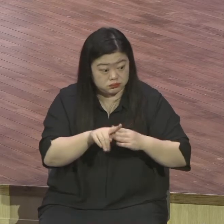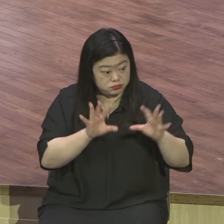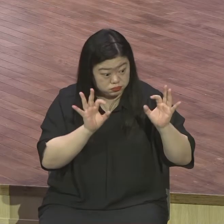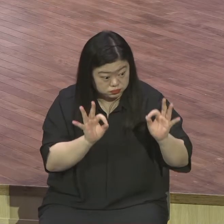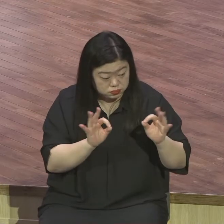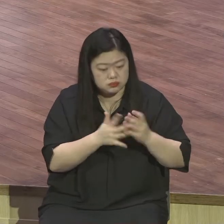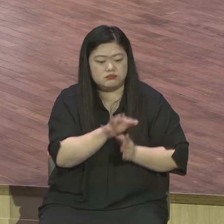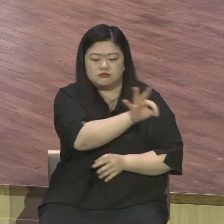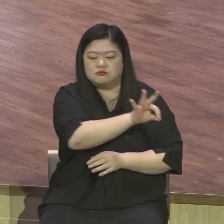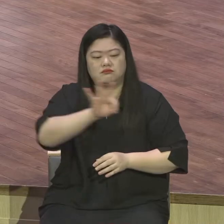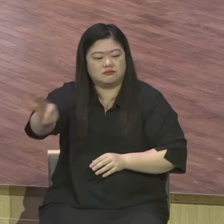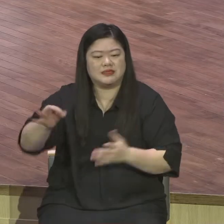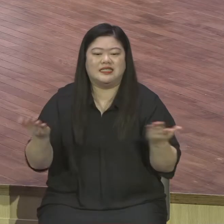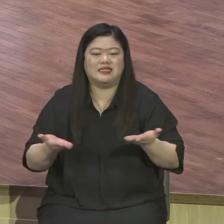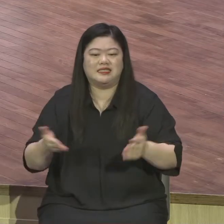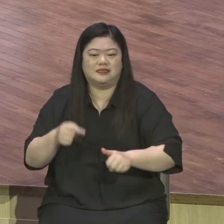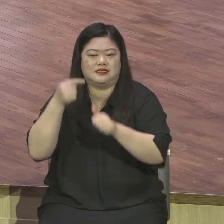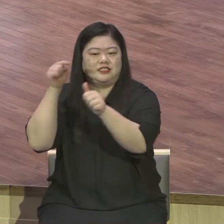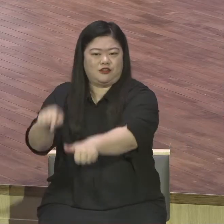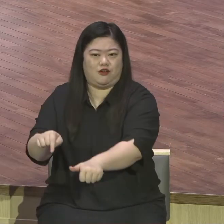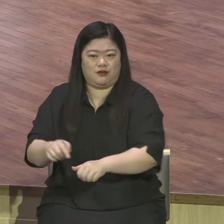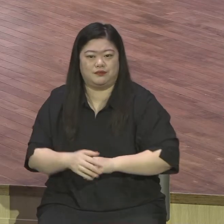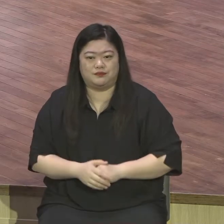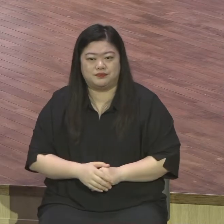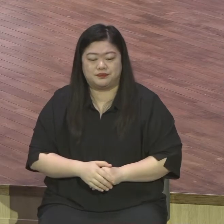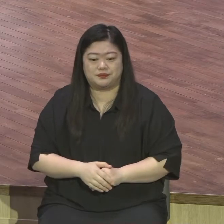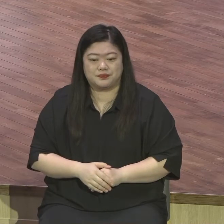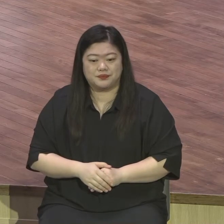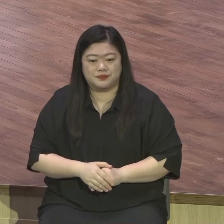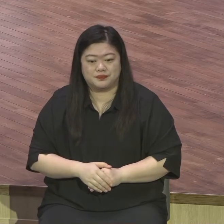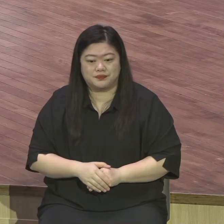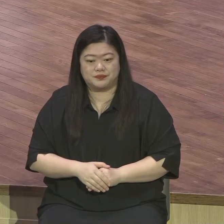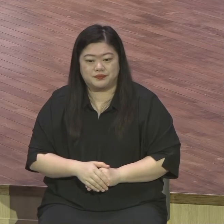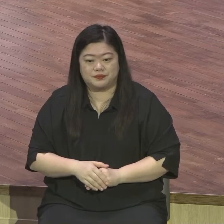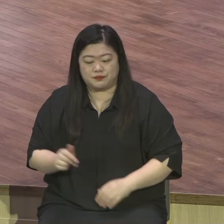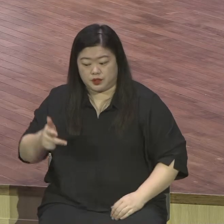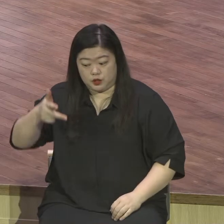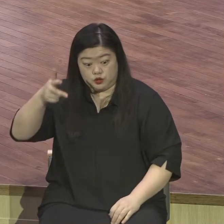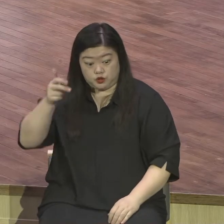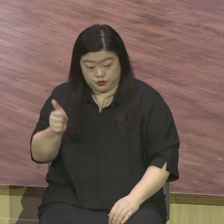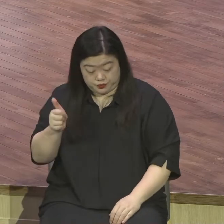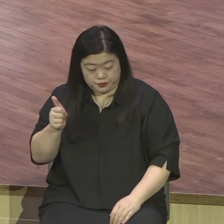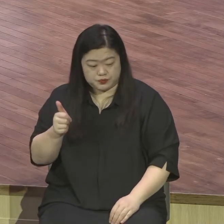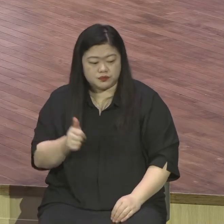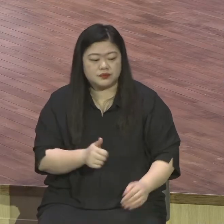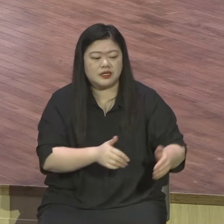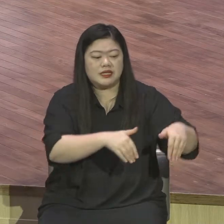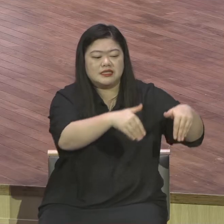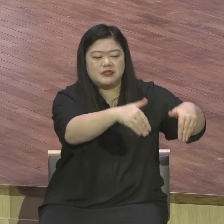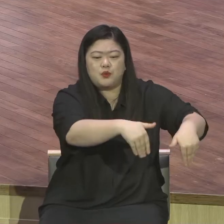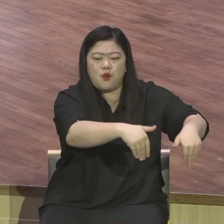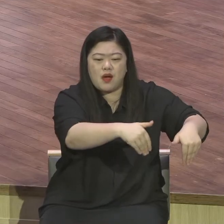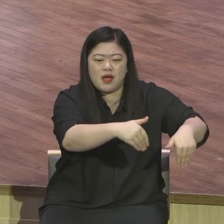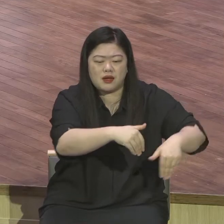포도원 주인이 품꾼을 얻어서 포도원에 덜어보내려고 이른 아침에